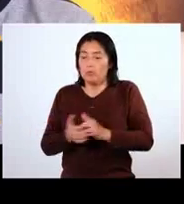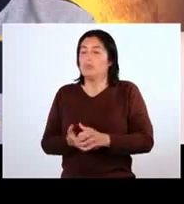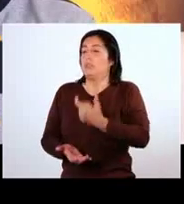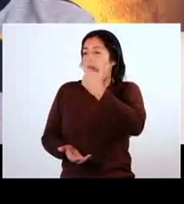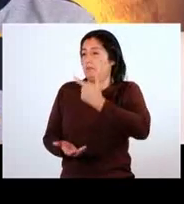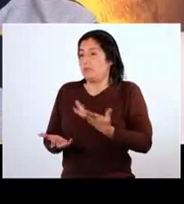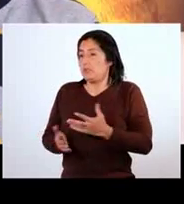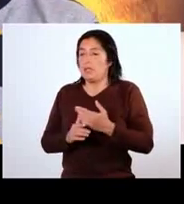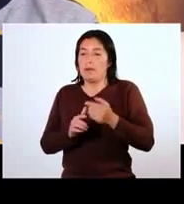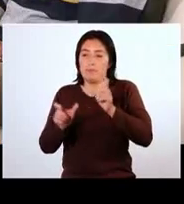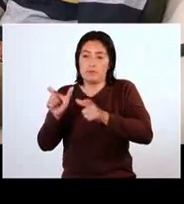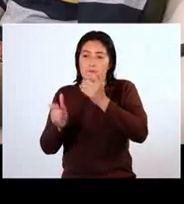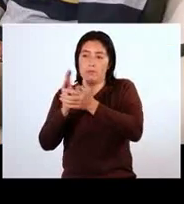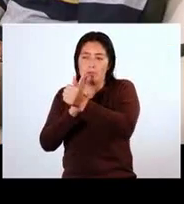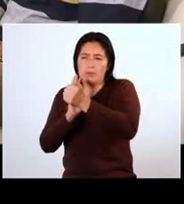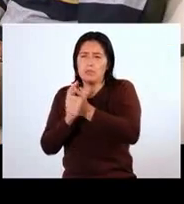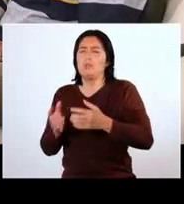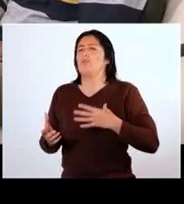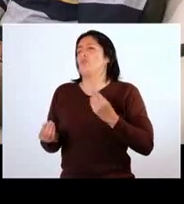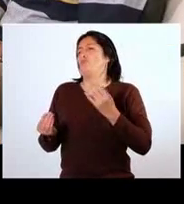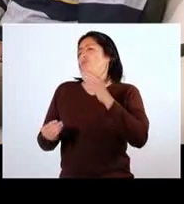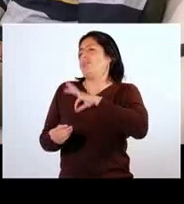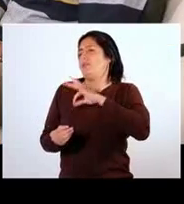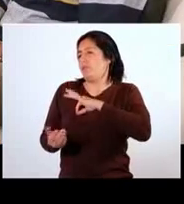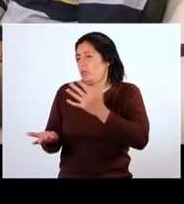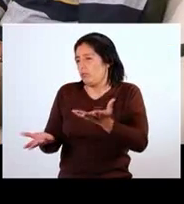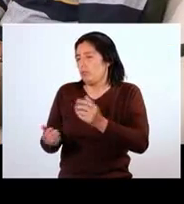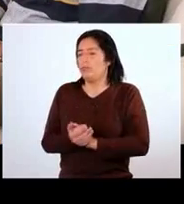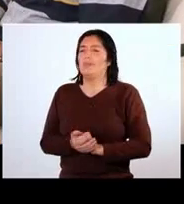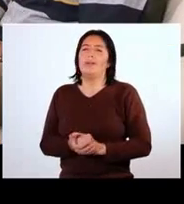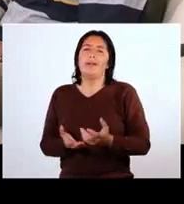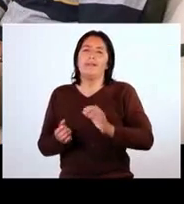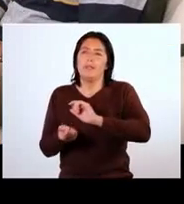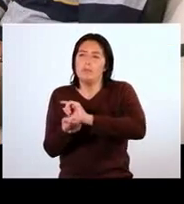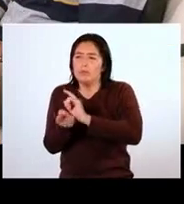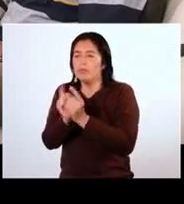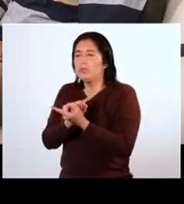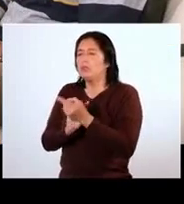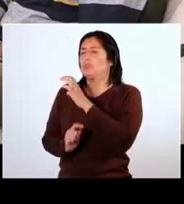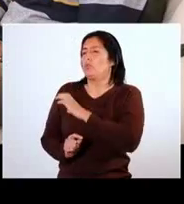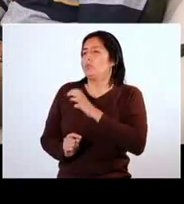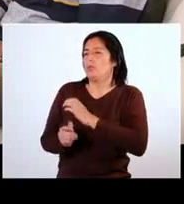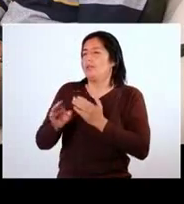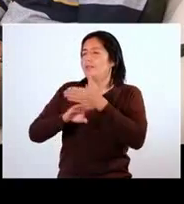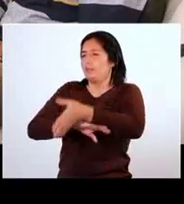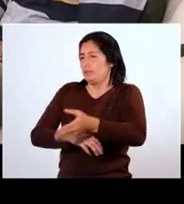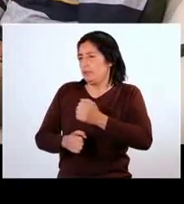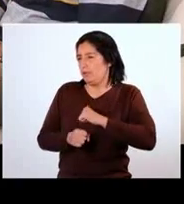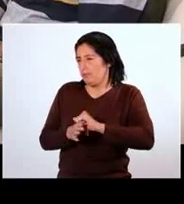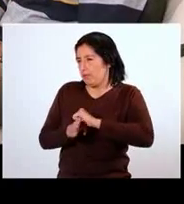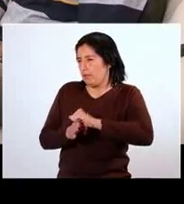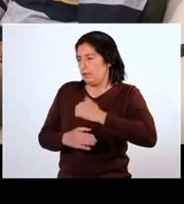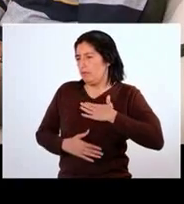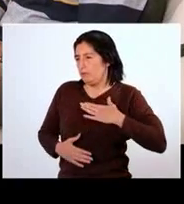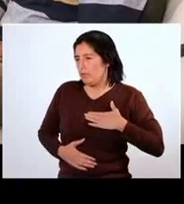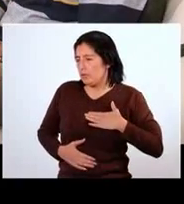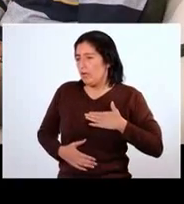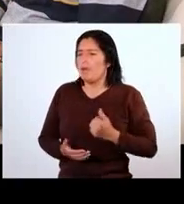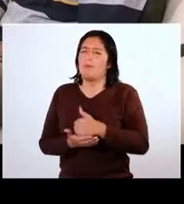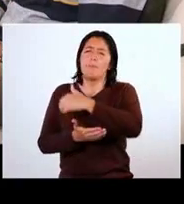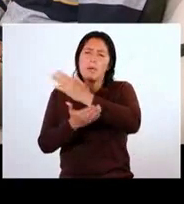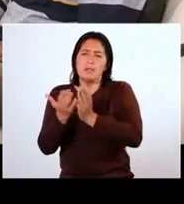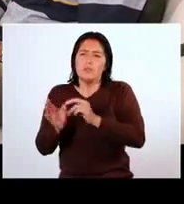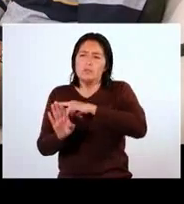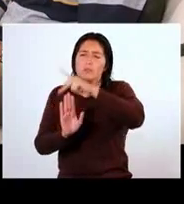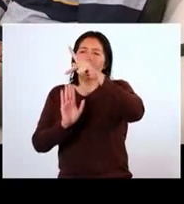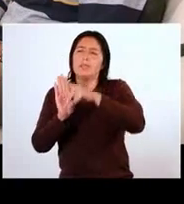habilidades diferentes, tener muchísimos beneficios. Entre ellos, el de la modificación de la conducta por medio de la actividad física, el cual forma parte de